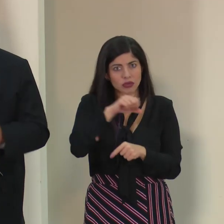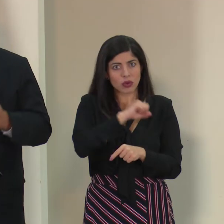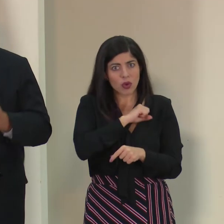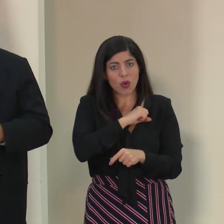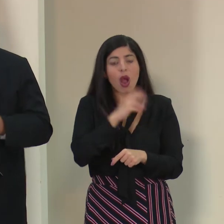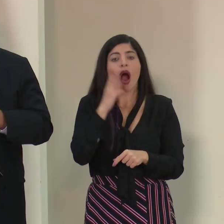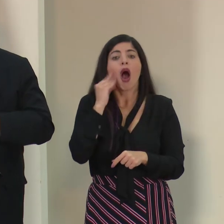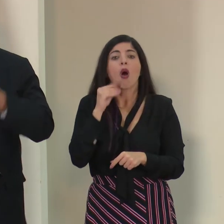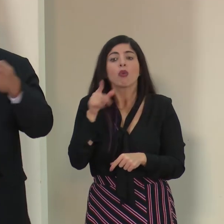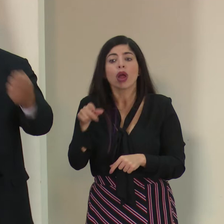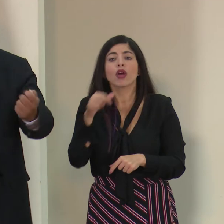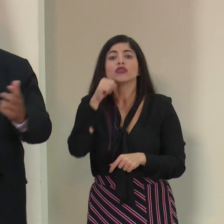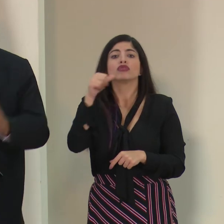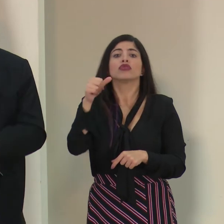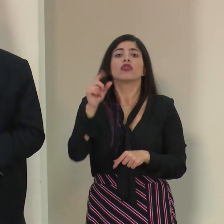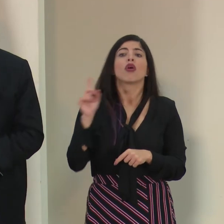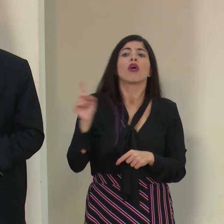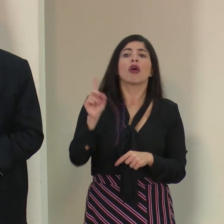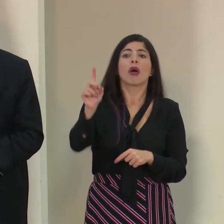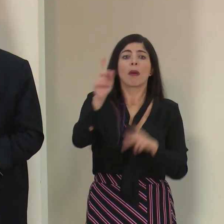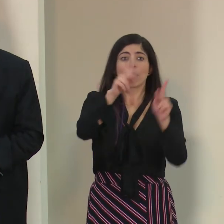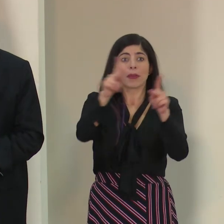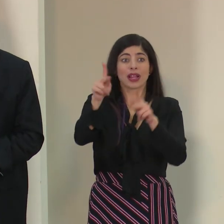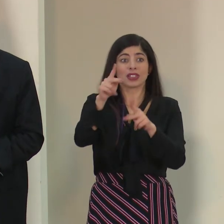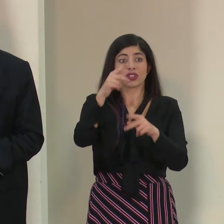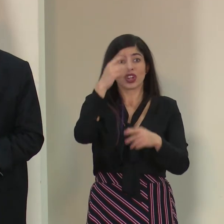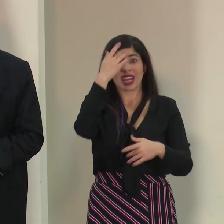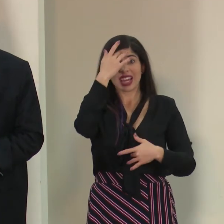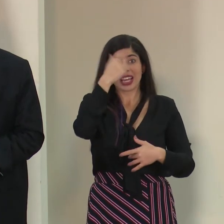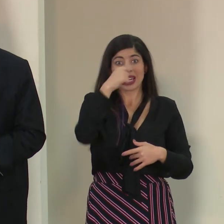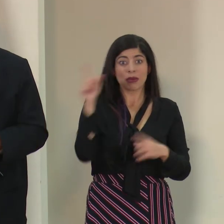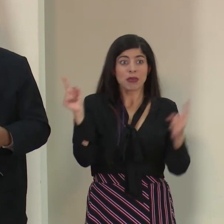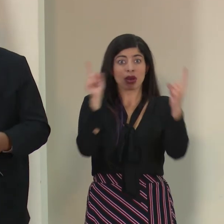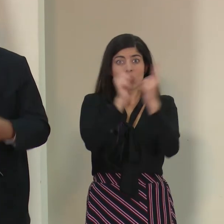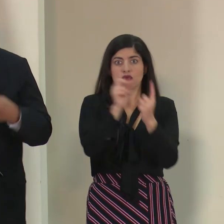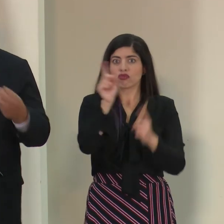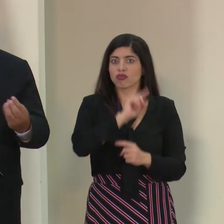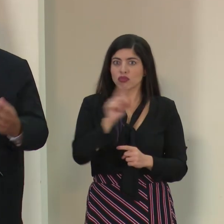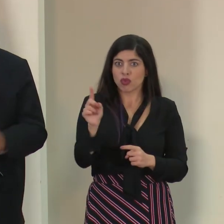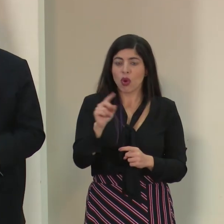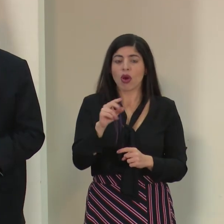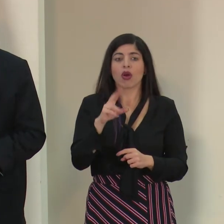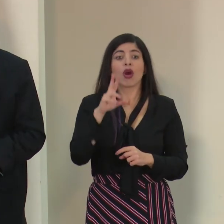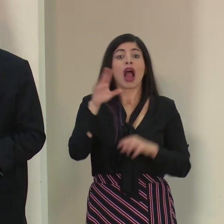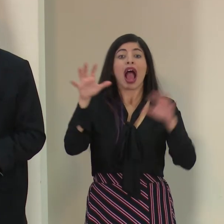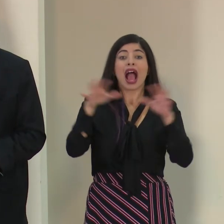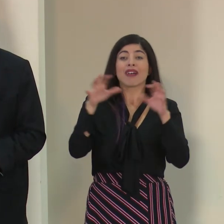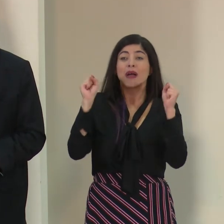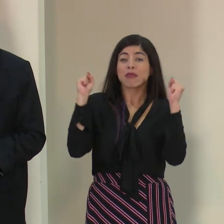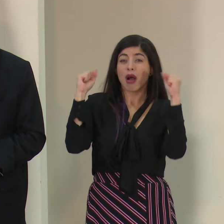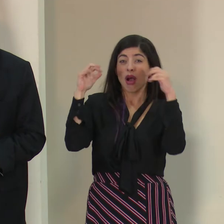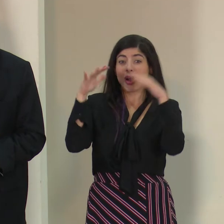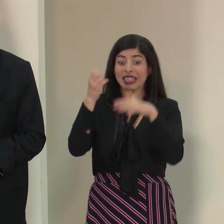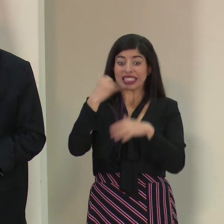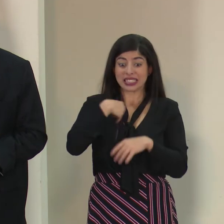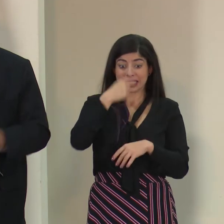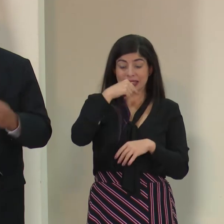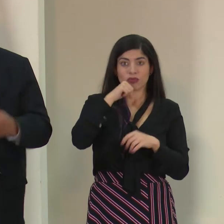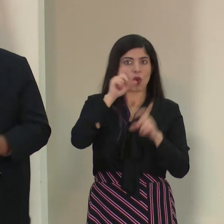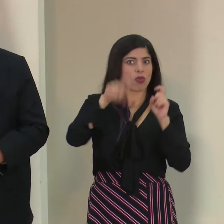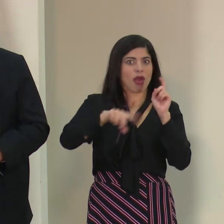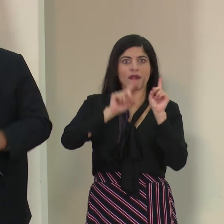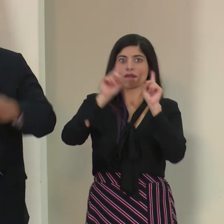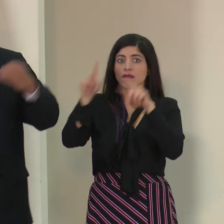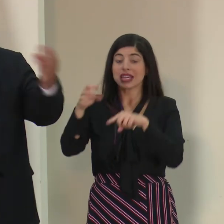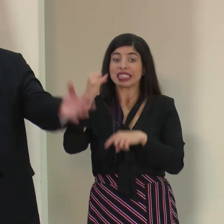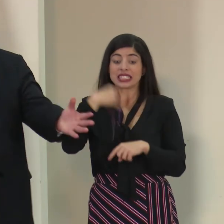abuelos no nos estamos exponiendo a personas que están con infecciones de vías respiratorias, que no estamos asistiendo a eventos masivos si estamos resfriados, que